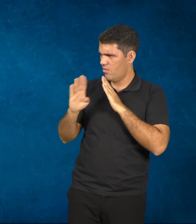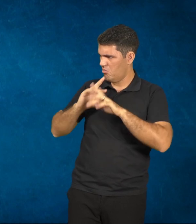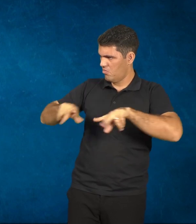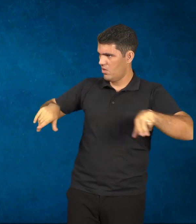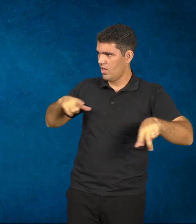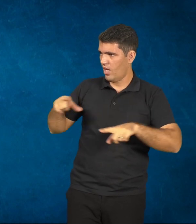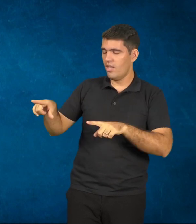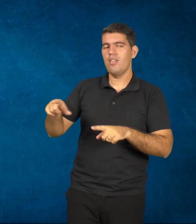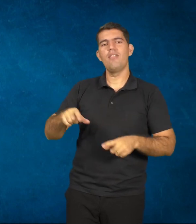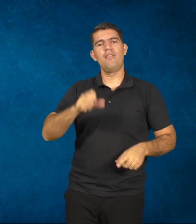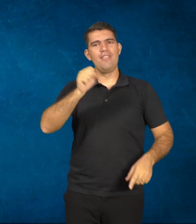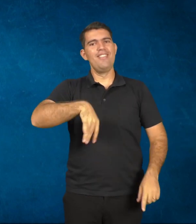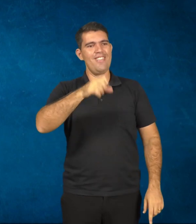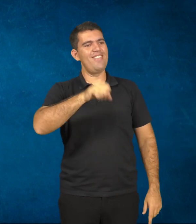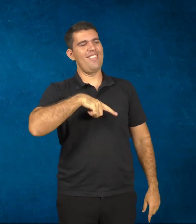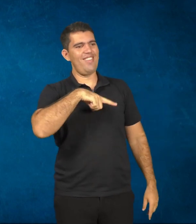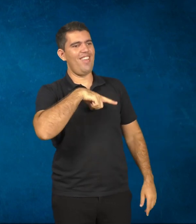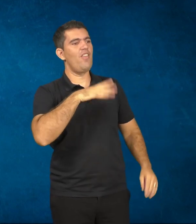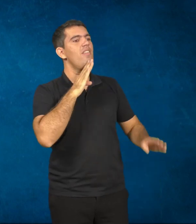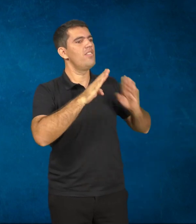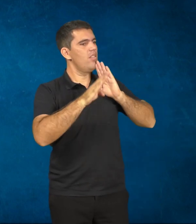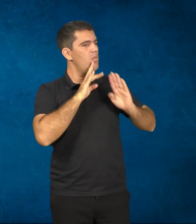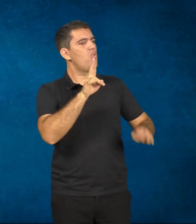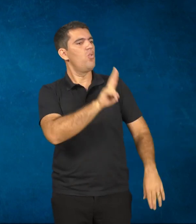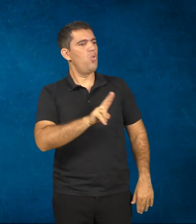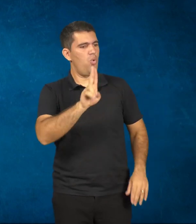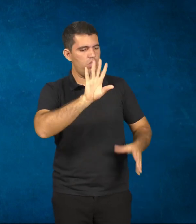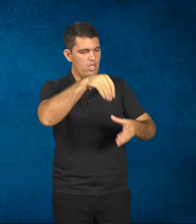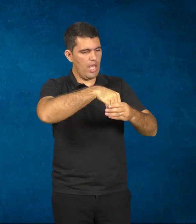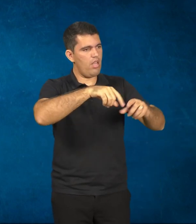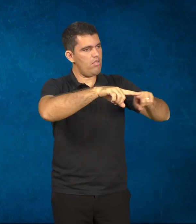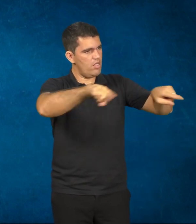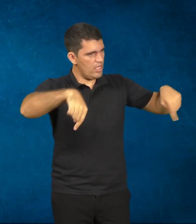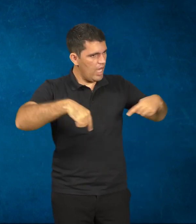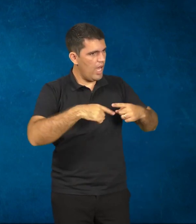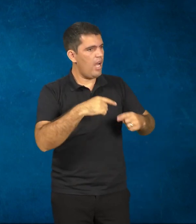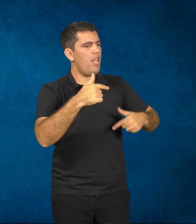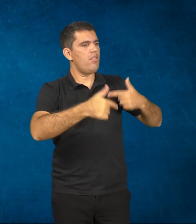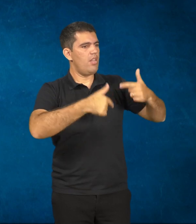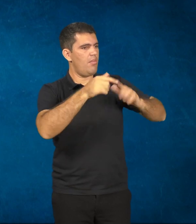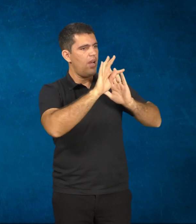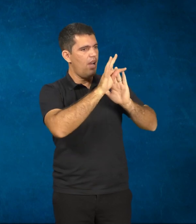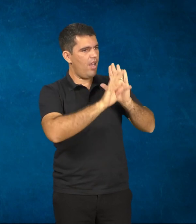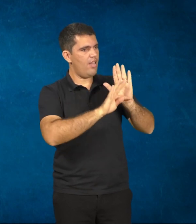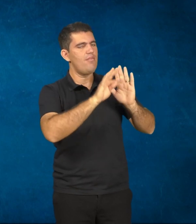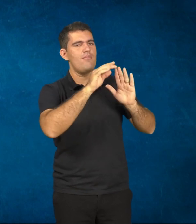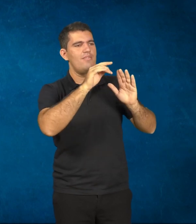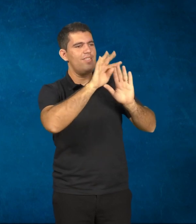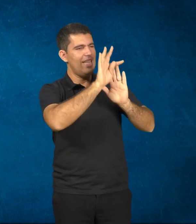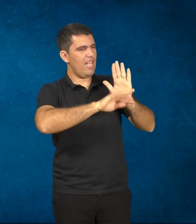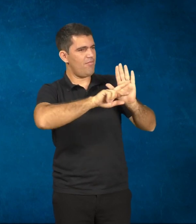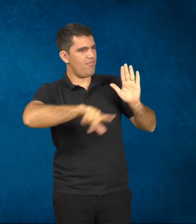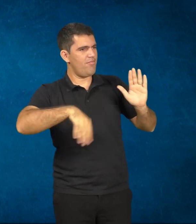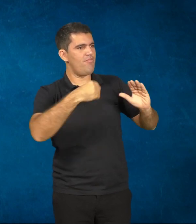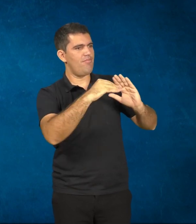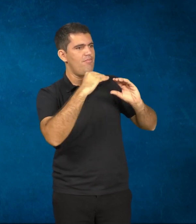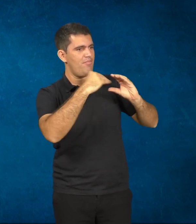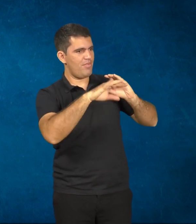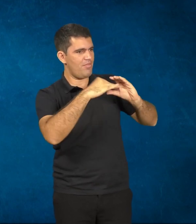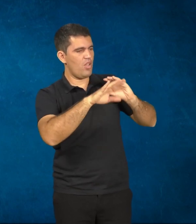do... Eu uso o Facebook direto em sala de aula, eu passo trabalho de Facebook, eu estou experimentando o uso de blogs, eu tenho feito